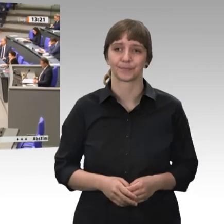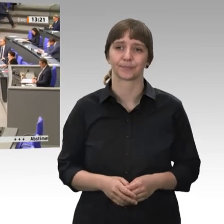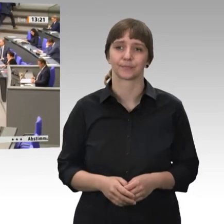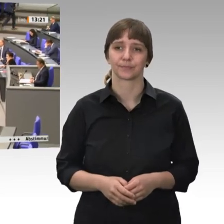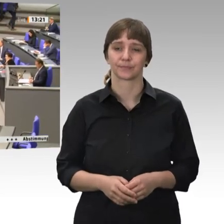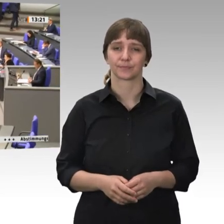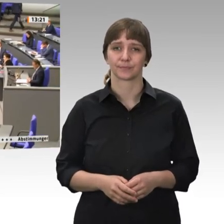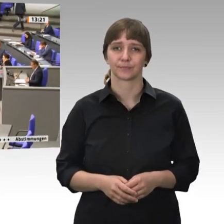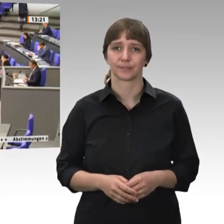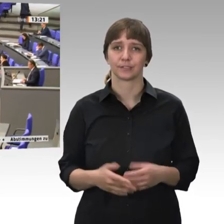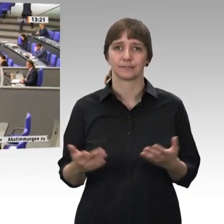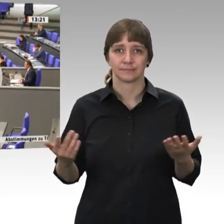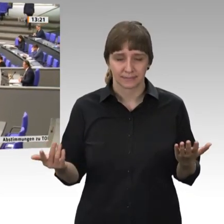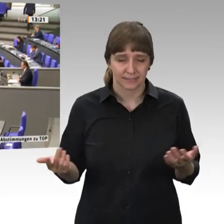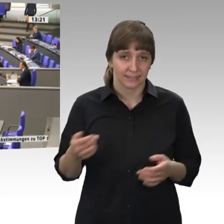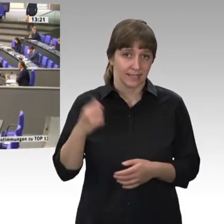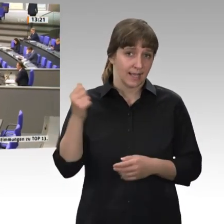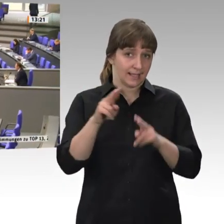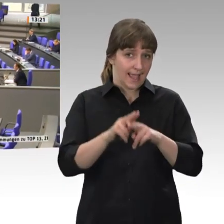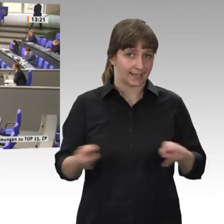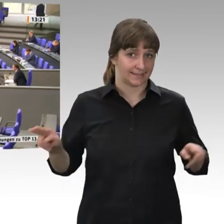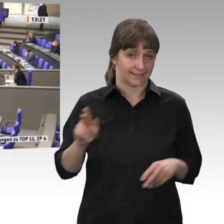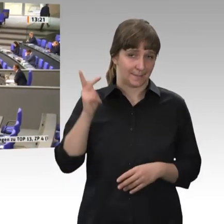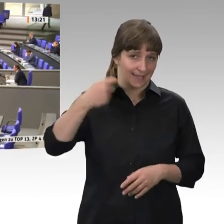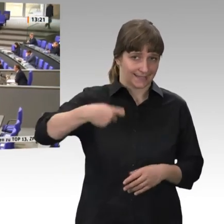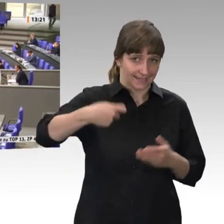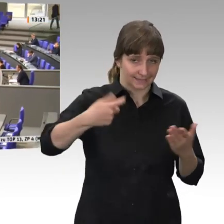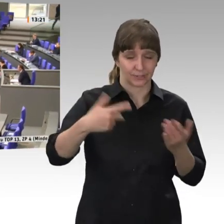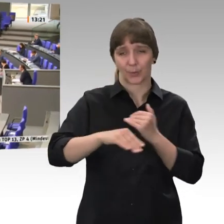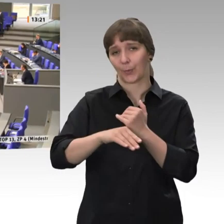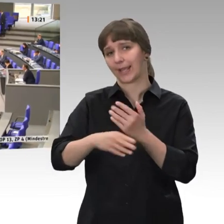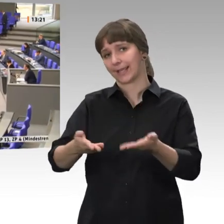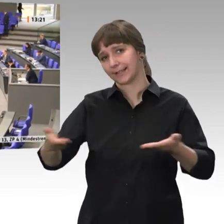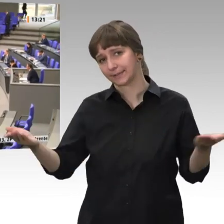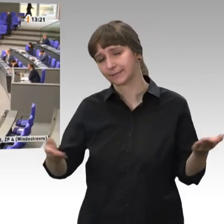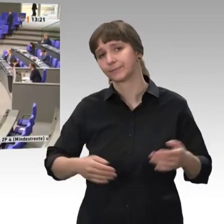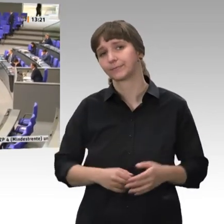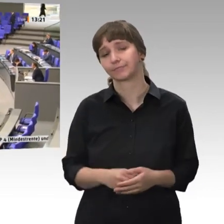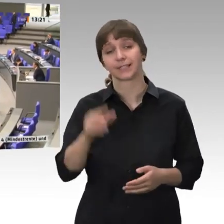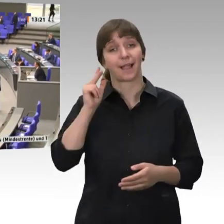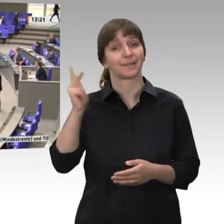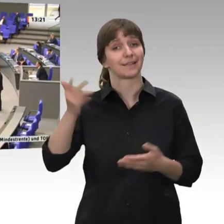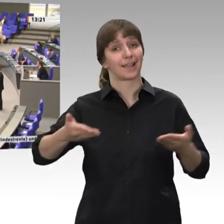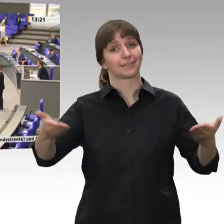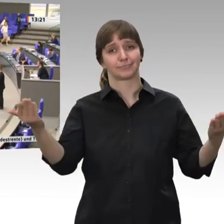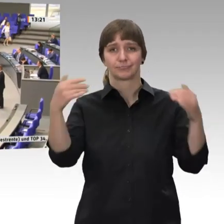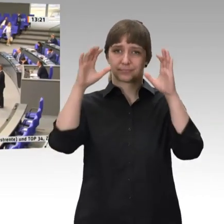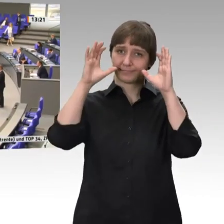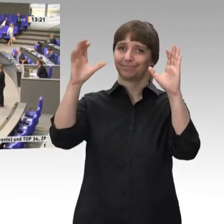Sehr geehrter Herr Präsident! Werte Kolleginnen und Kollegen! Sehr geehrte Damen und Herren vor den Bildschirmen und natürlich